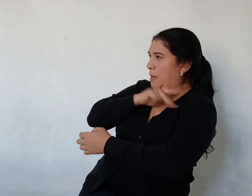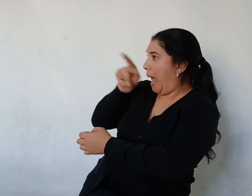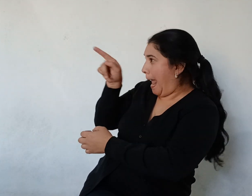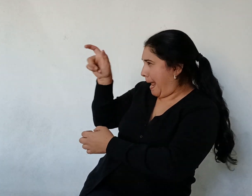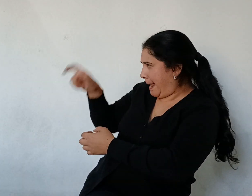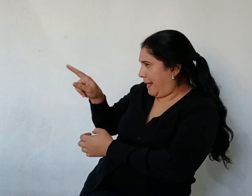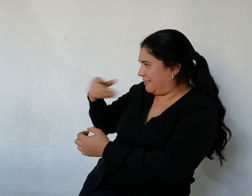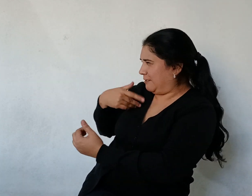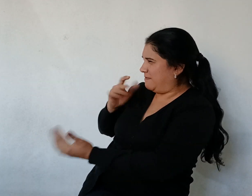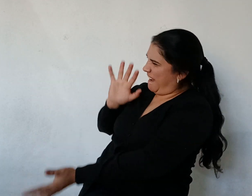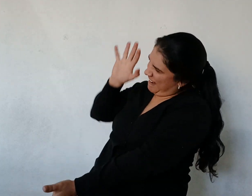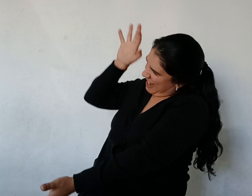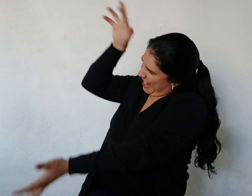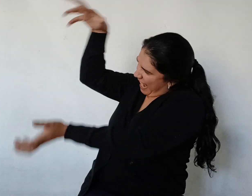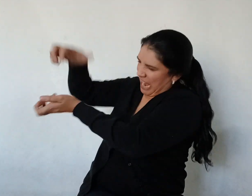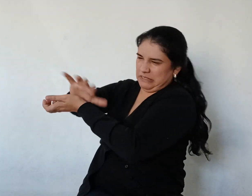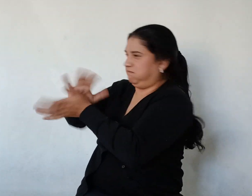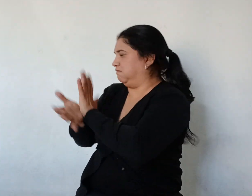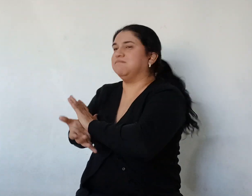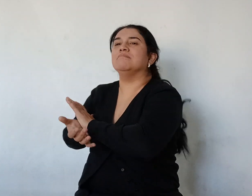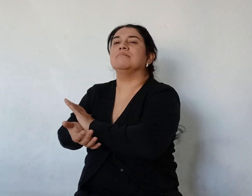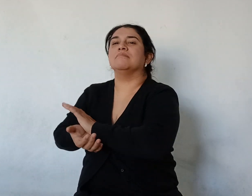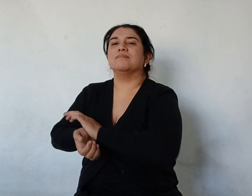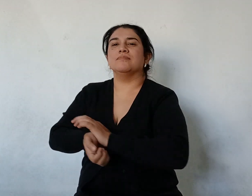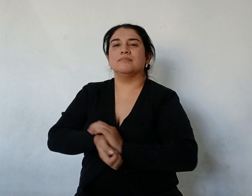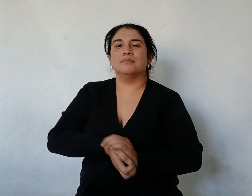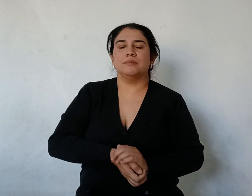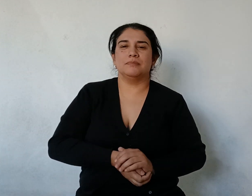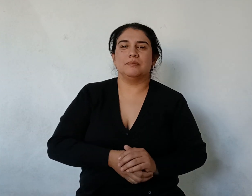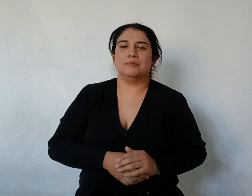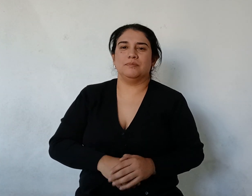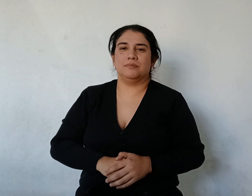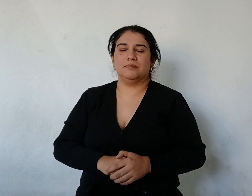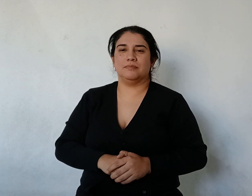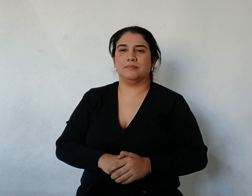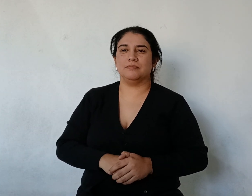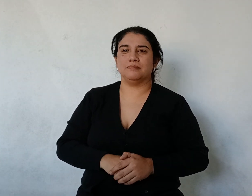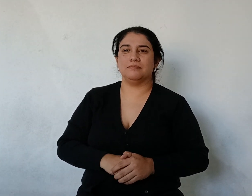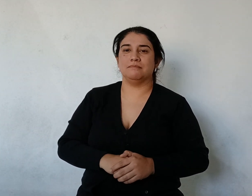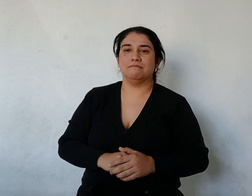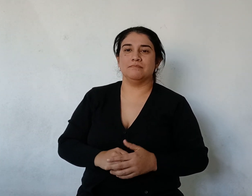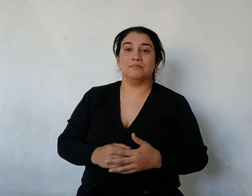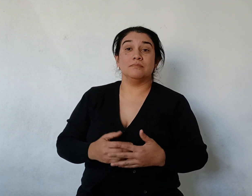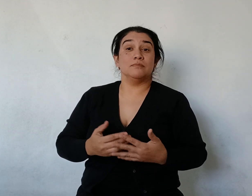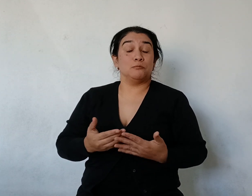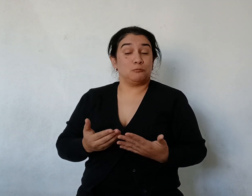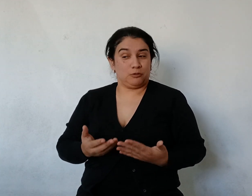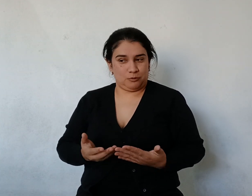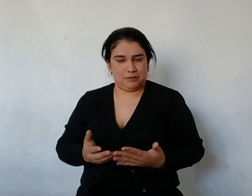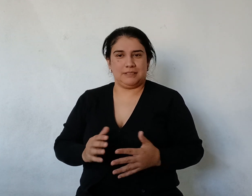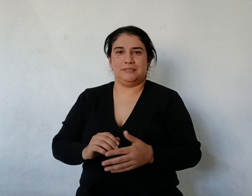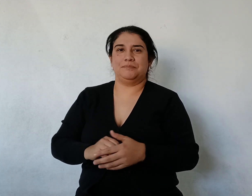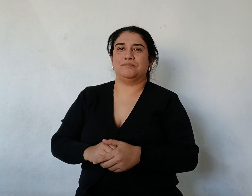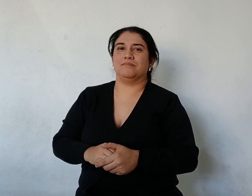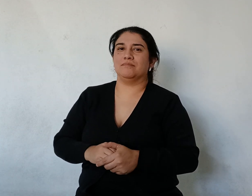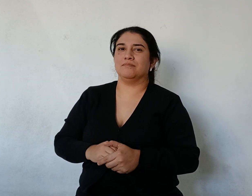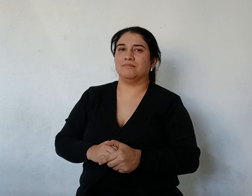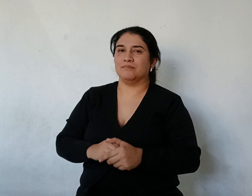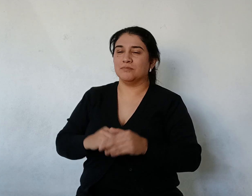se bajó Rápidamente De su tronco Entretanto El surubí Había colocado Su torpedo Bien en